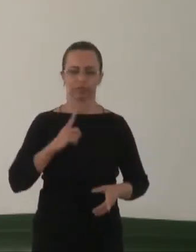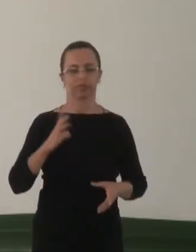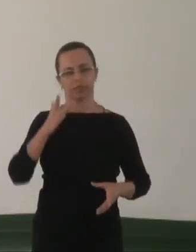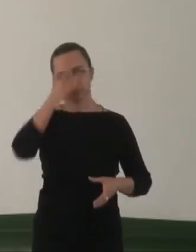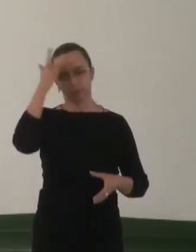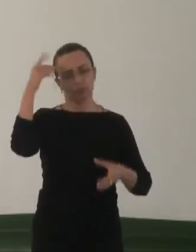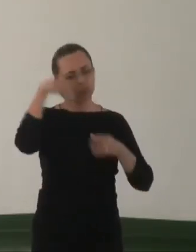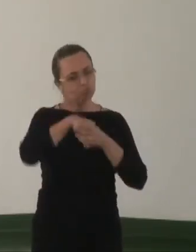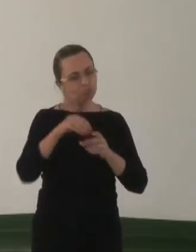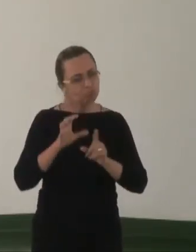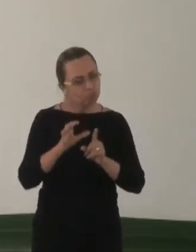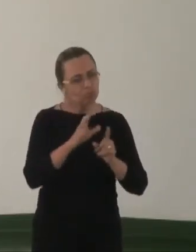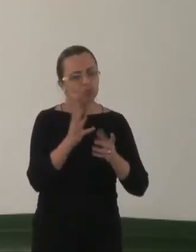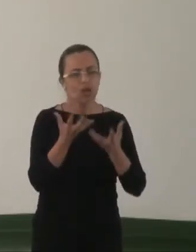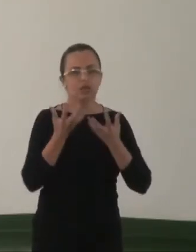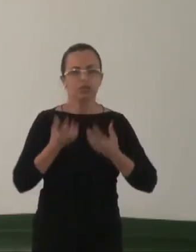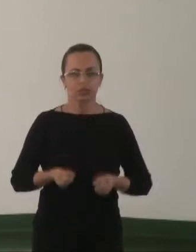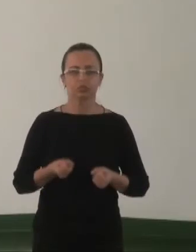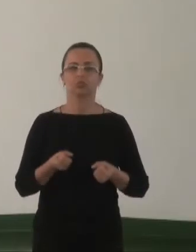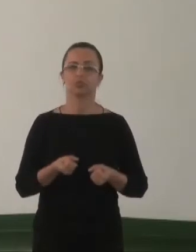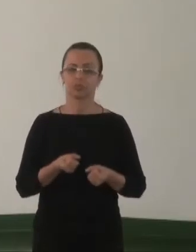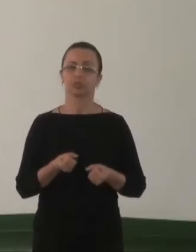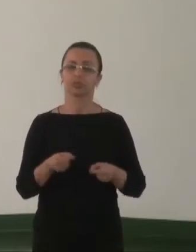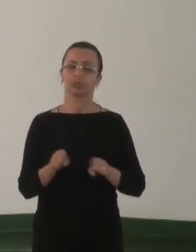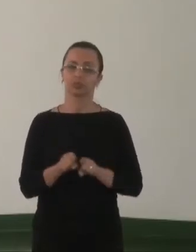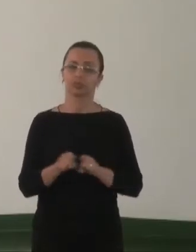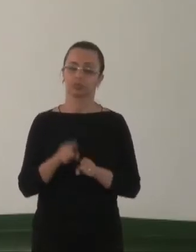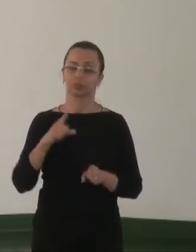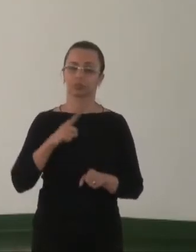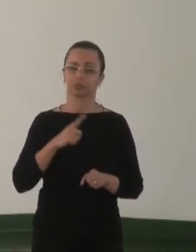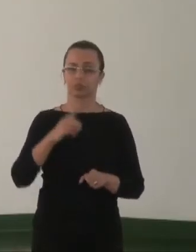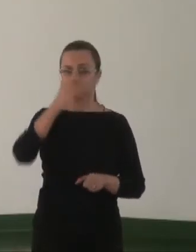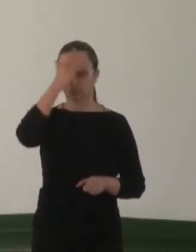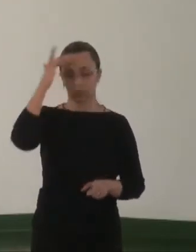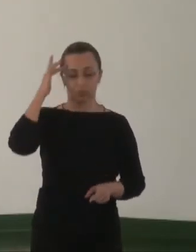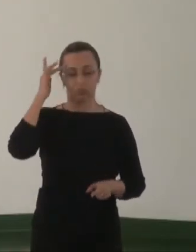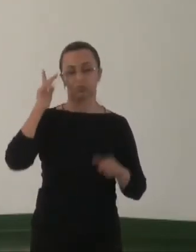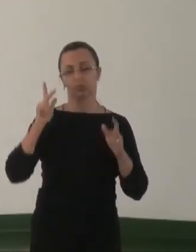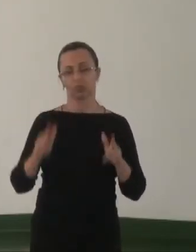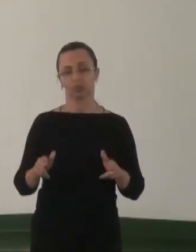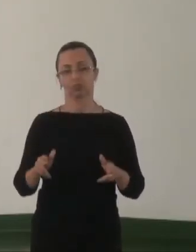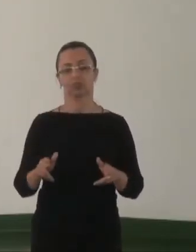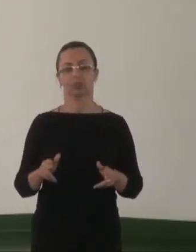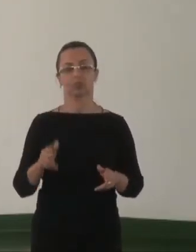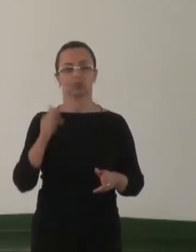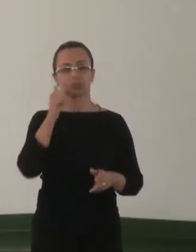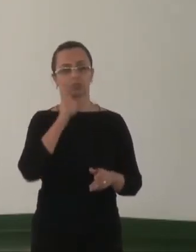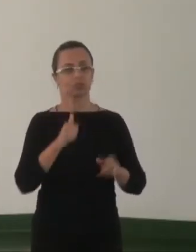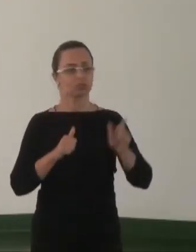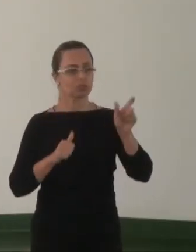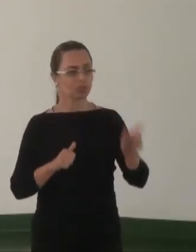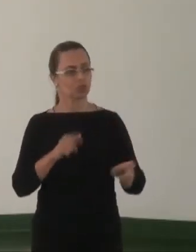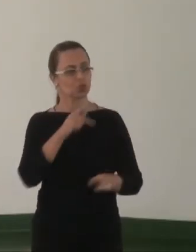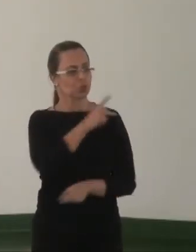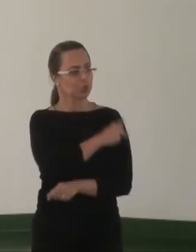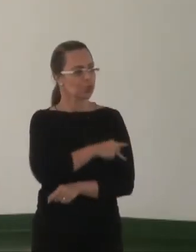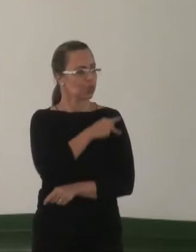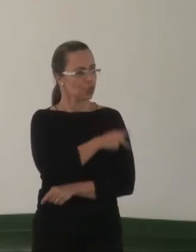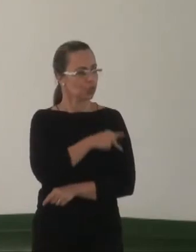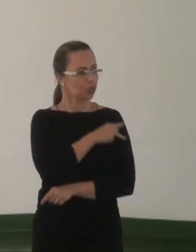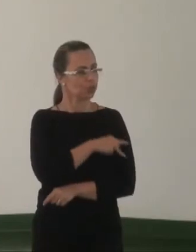dentro sensibilizadas para cuidar disso. E a gente tem também pessoas como a doutora que está ali do Piauí,